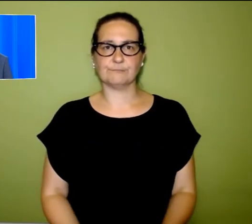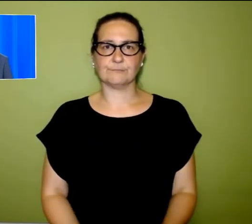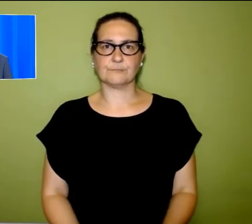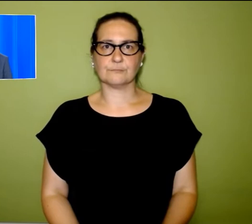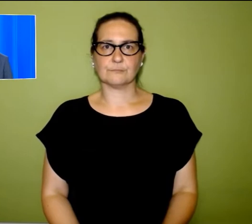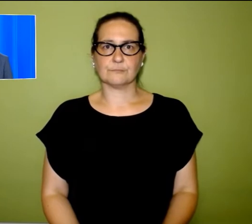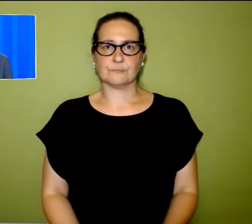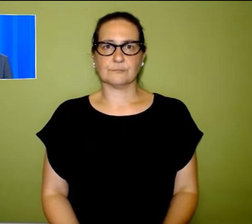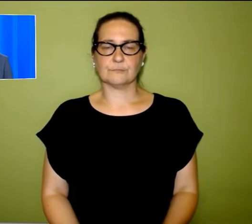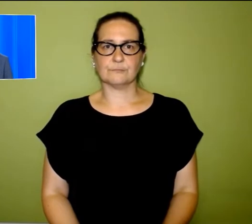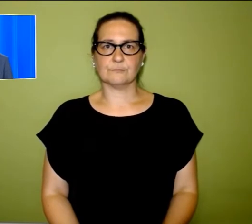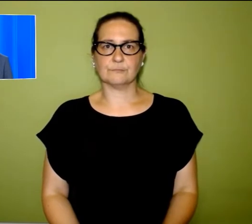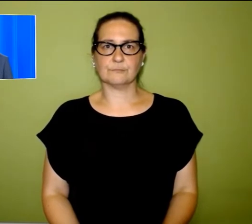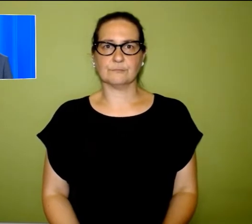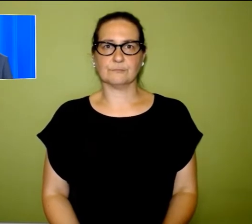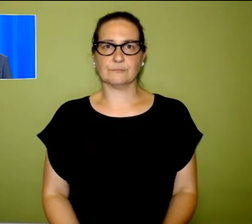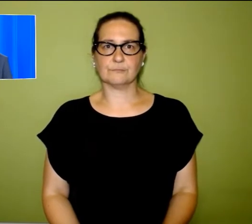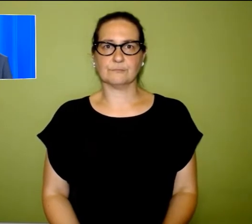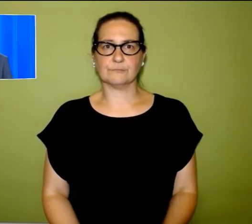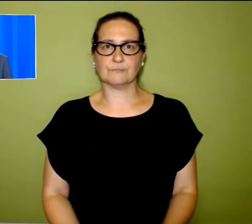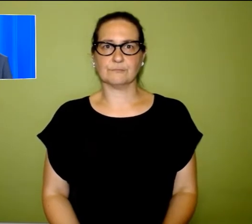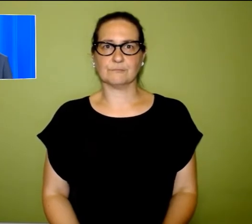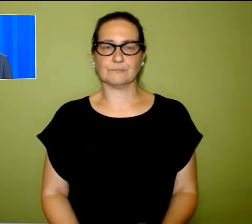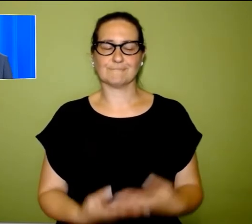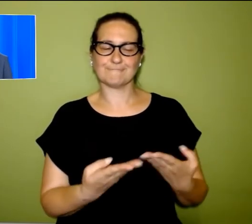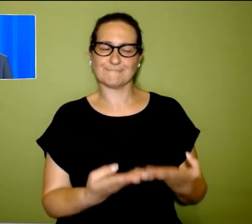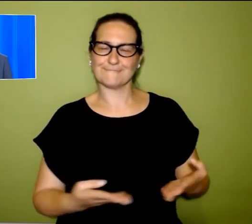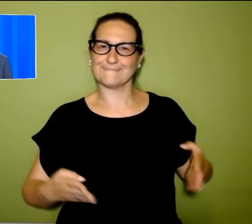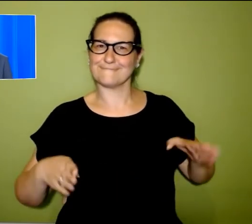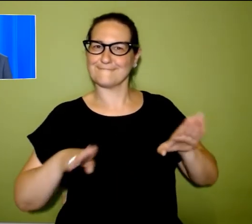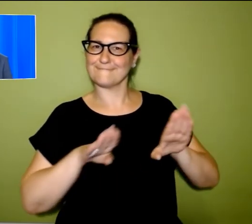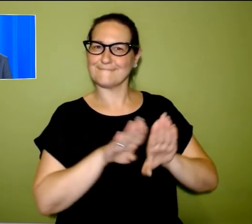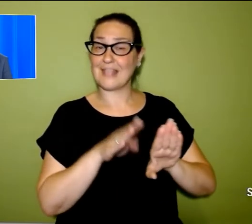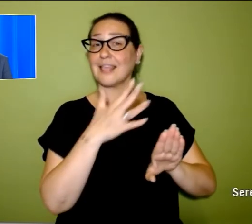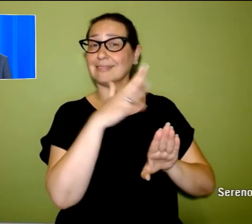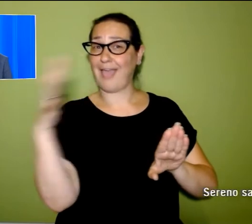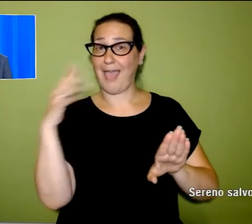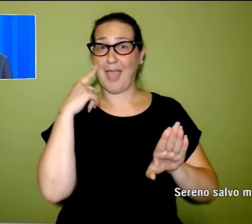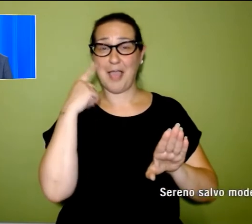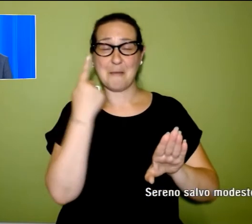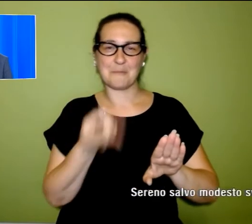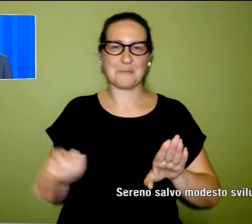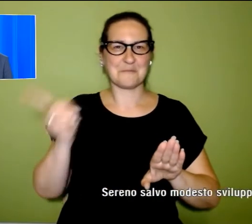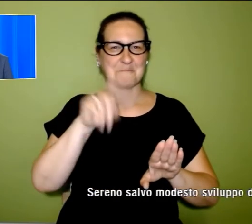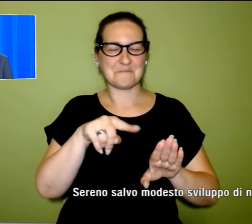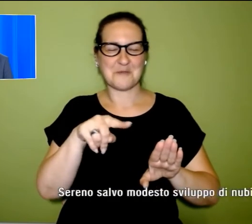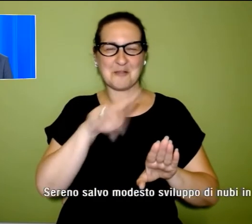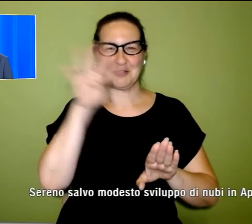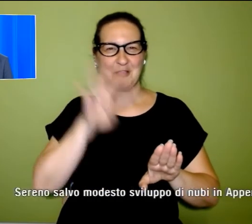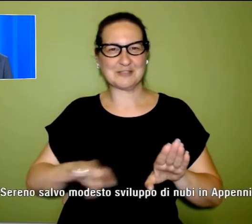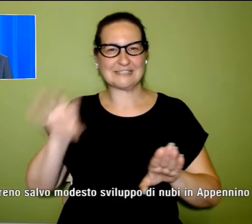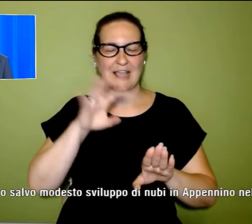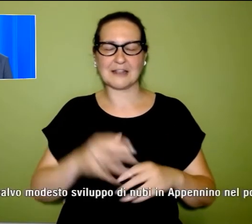e siamo in conclusione alle previsioni del tempo per domani in Toscana il cielo sarà